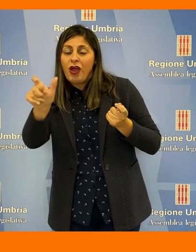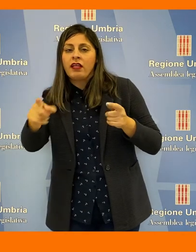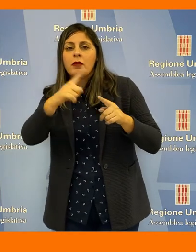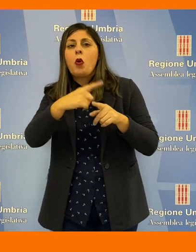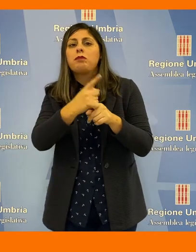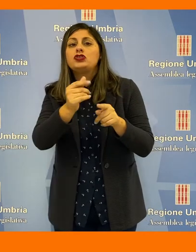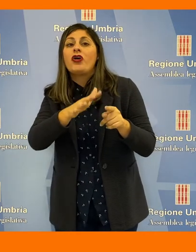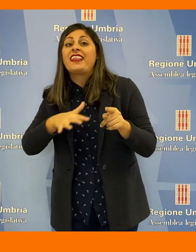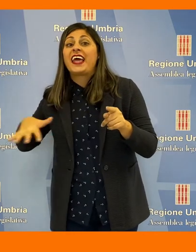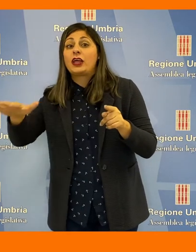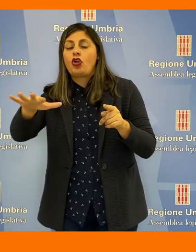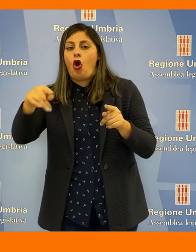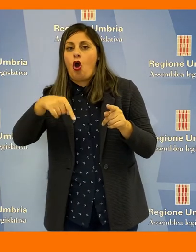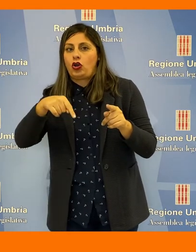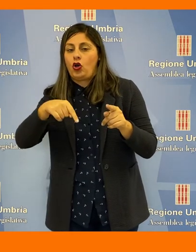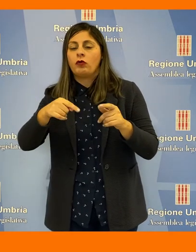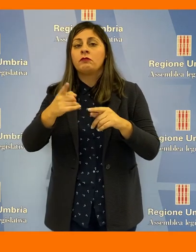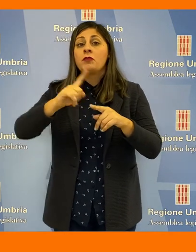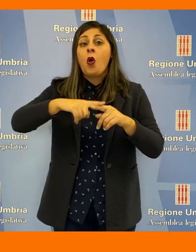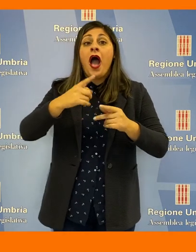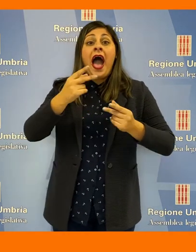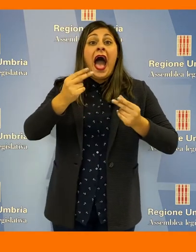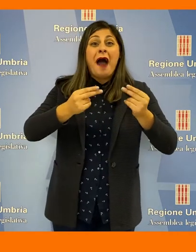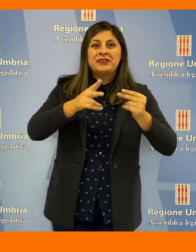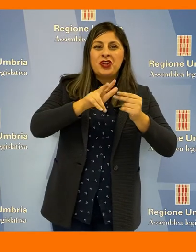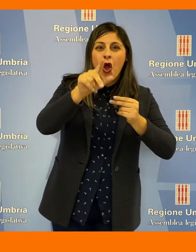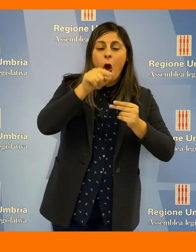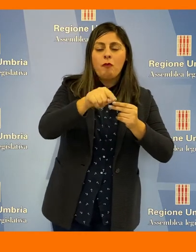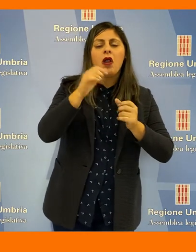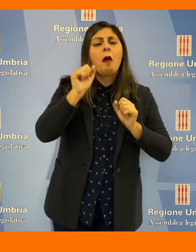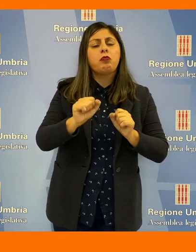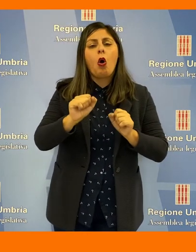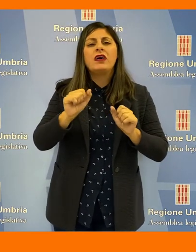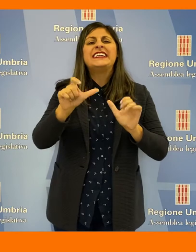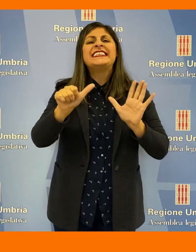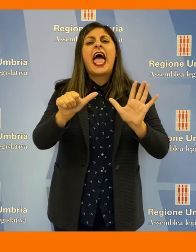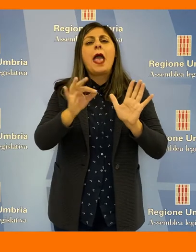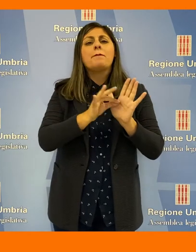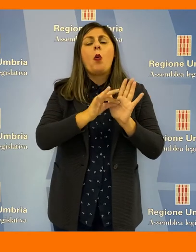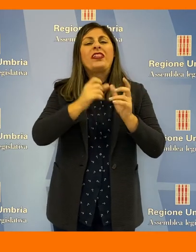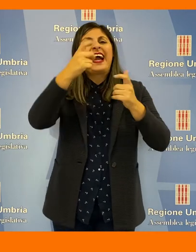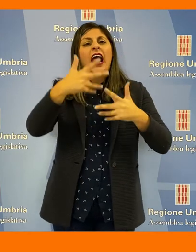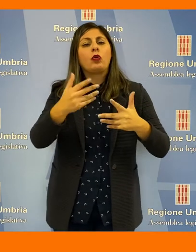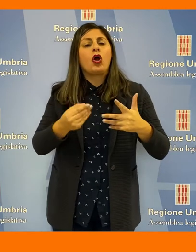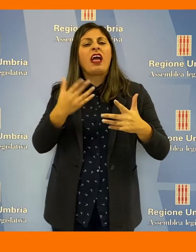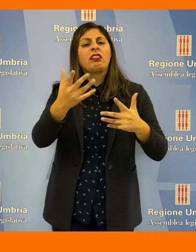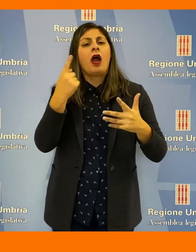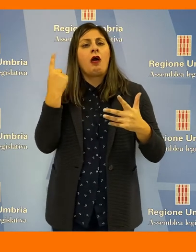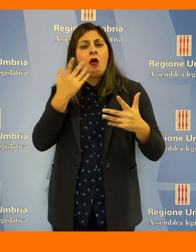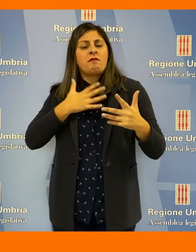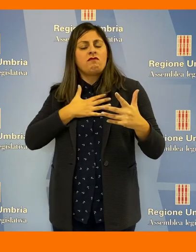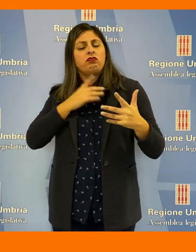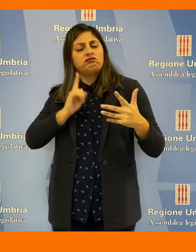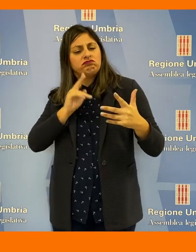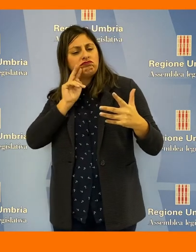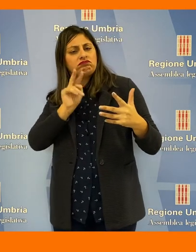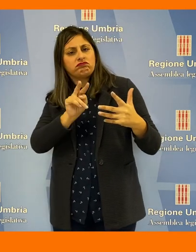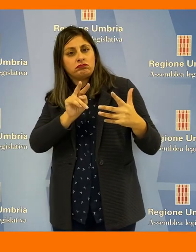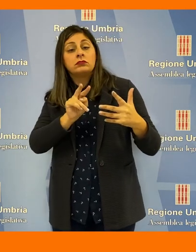locali, che hanno la capacità di conoscere meglio di altri soggetti i bisogni del territorio, le amministrazioni comunali potranno assegnare sei